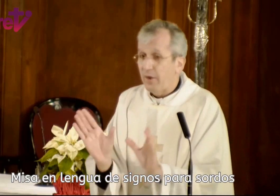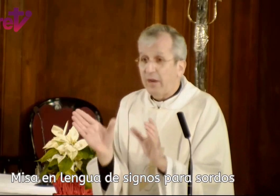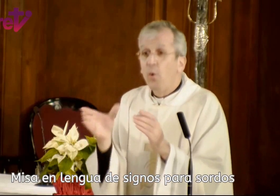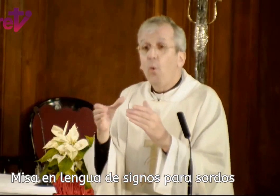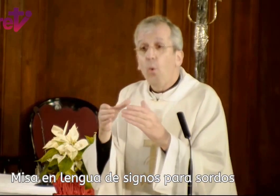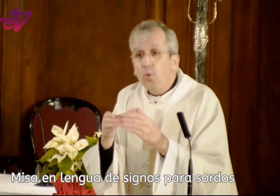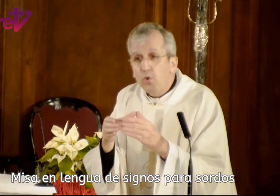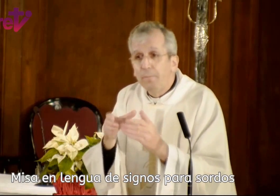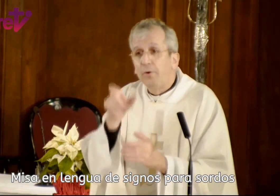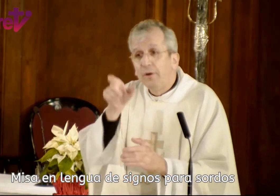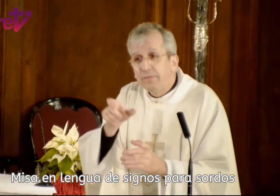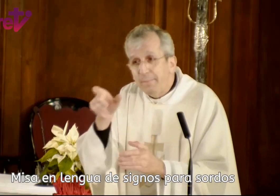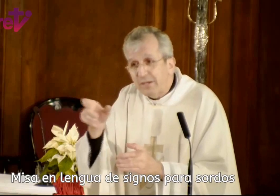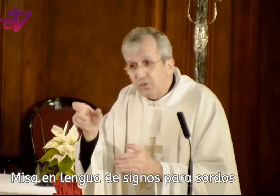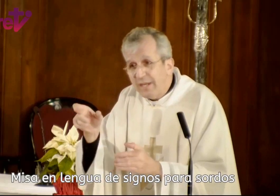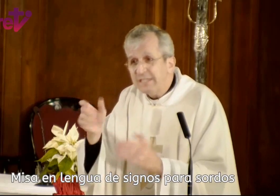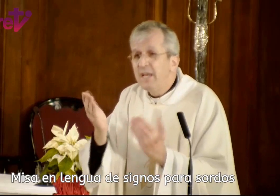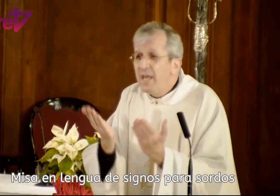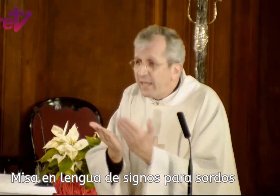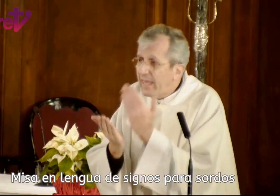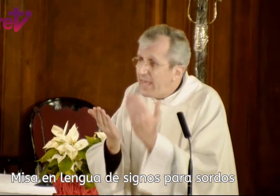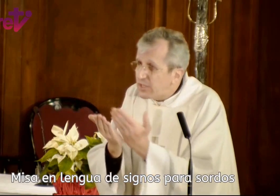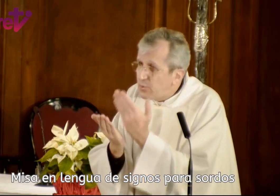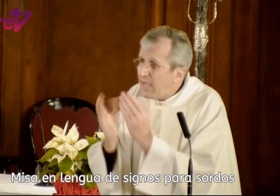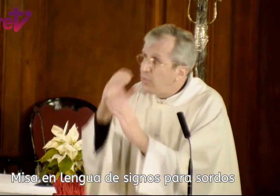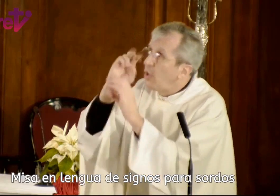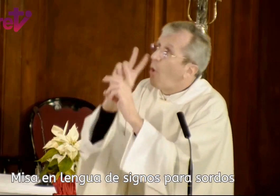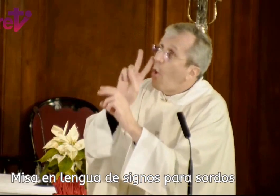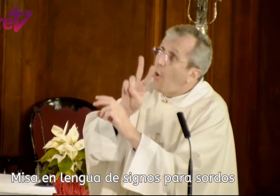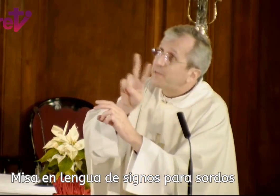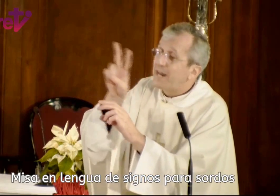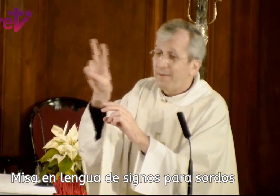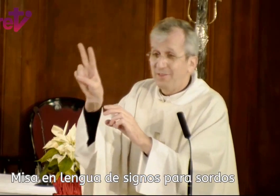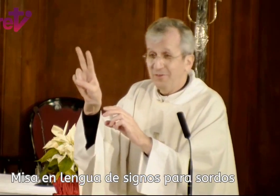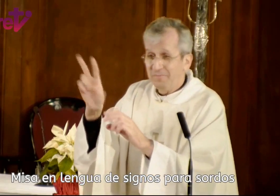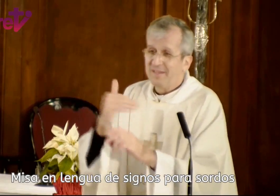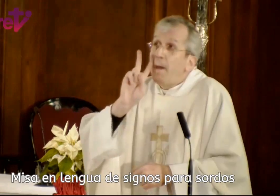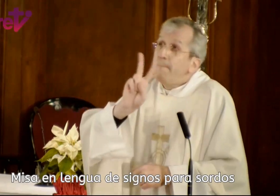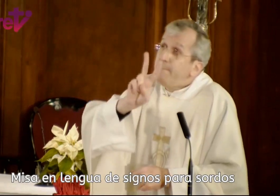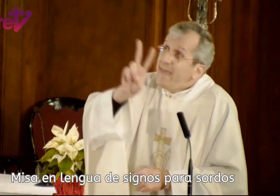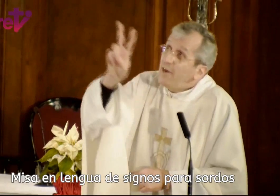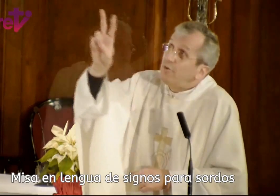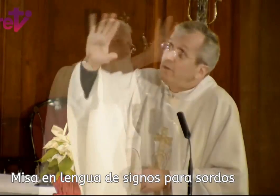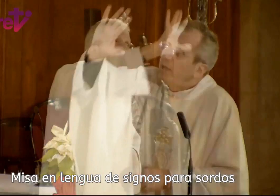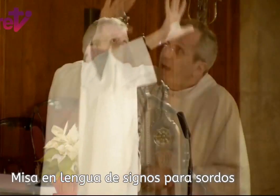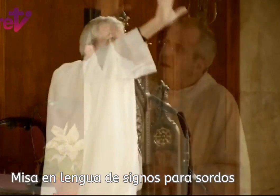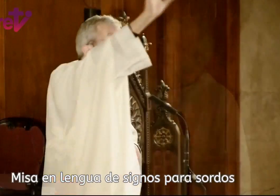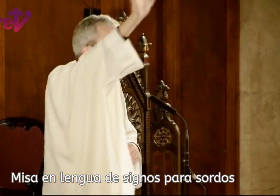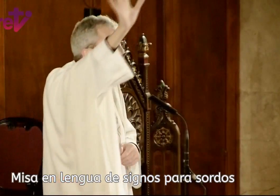pero eran un grupo de personas que, estudiando, observando, vieron en el cielo